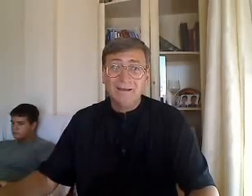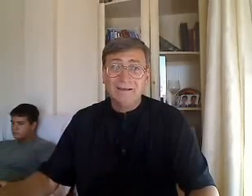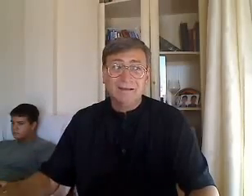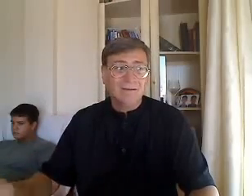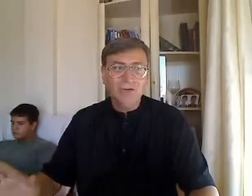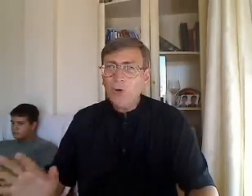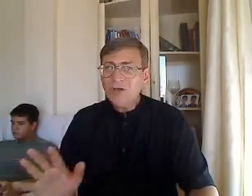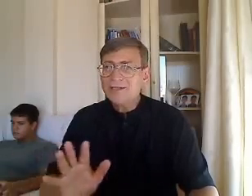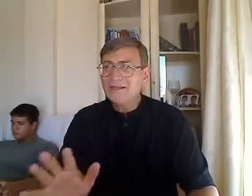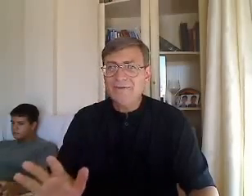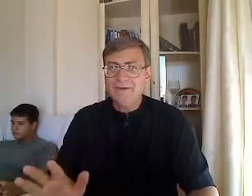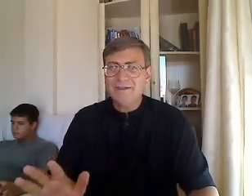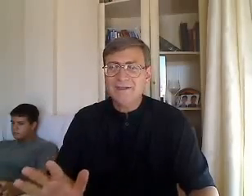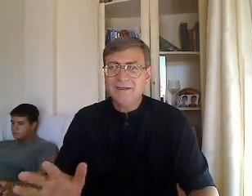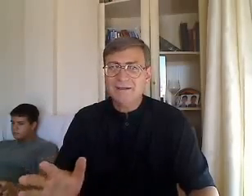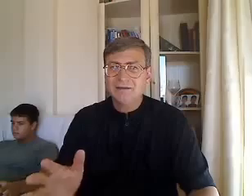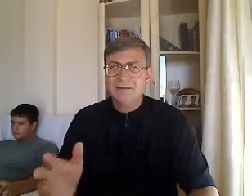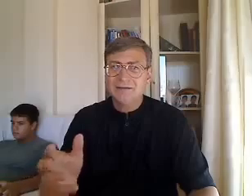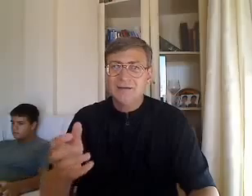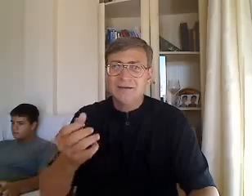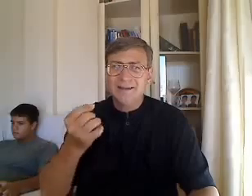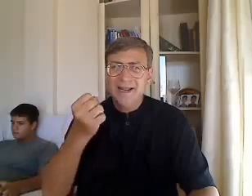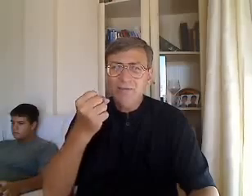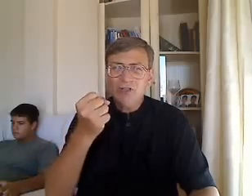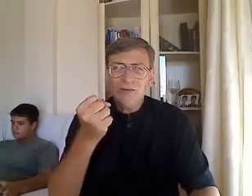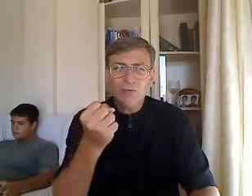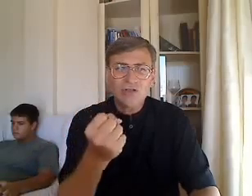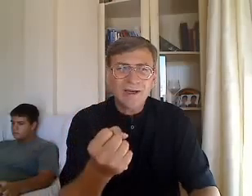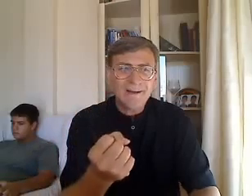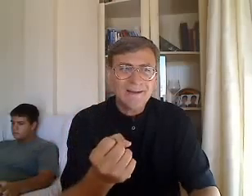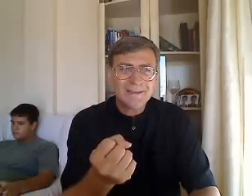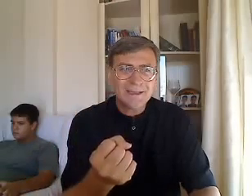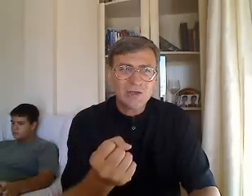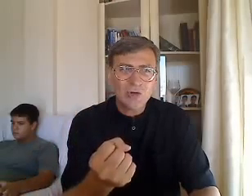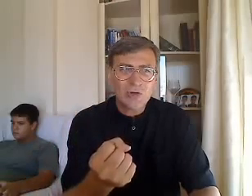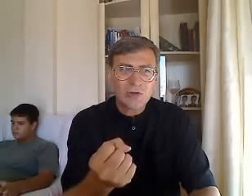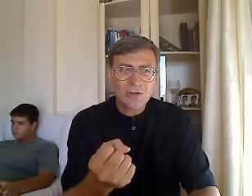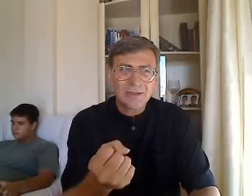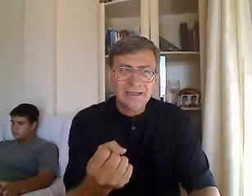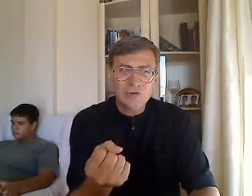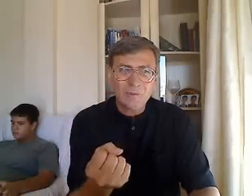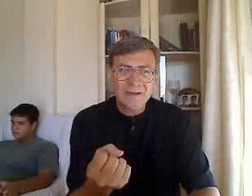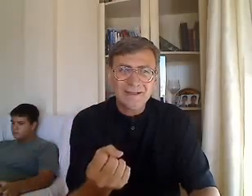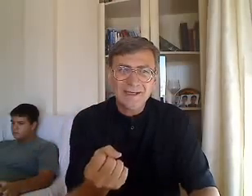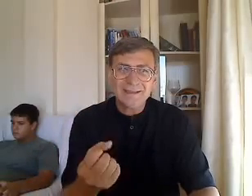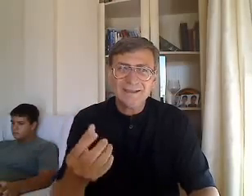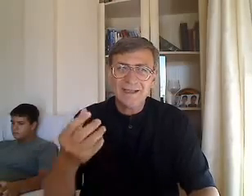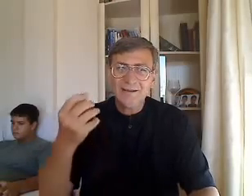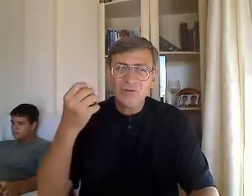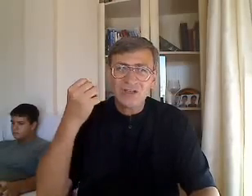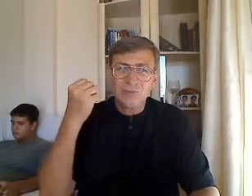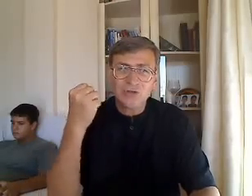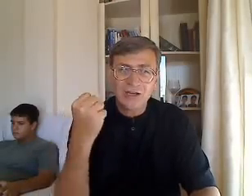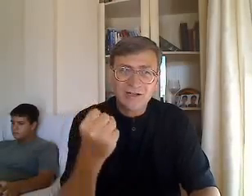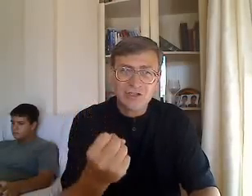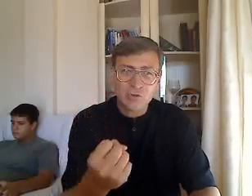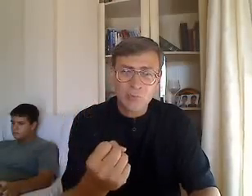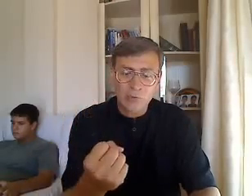No es difícil, tenemos que buscar el Señor y su presencia, tenemos que buscar su